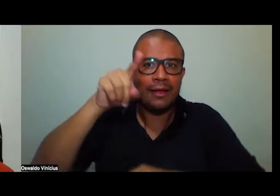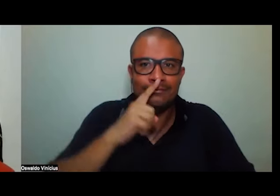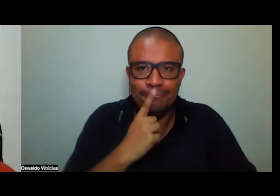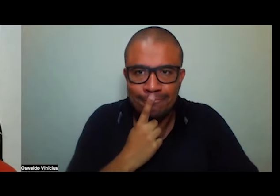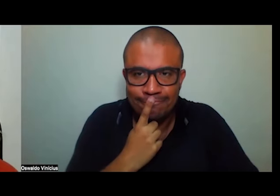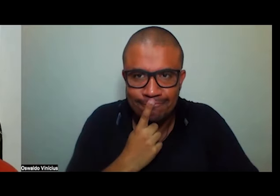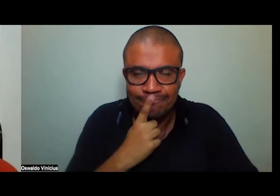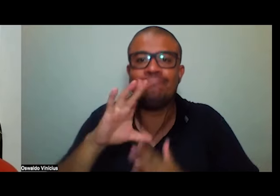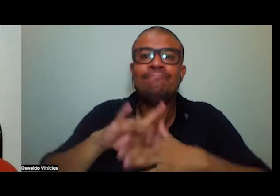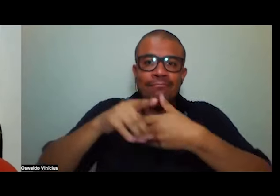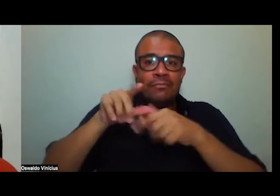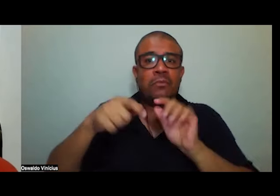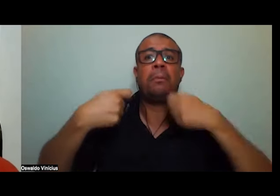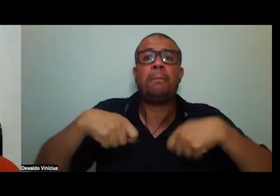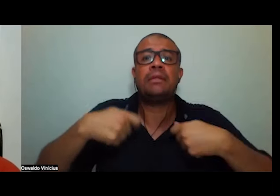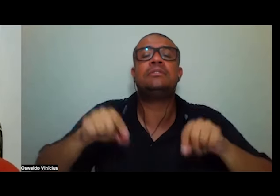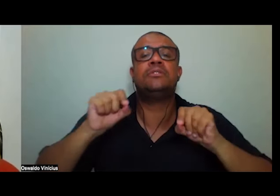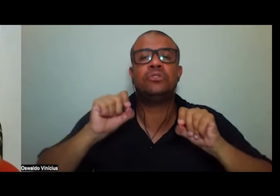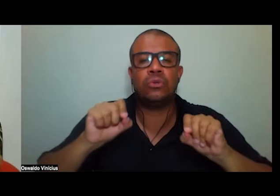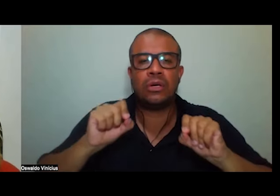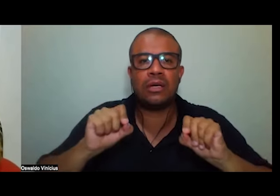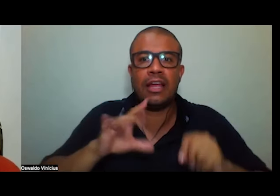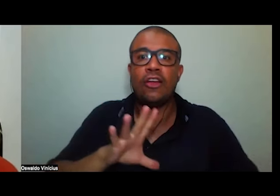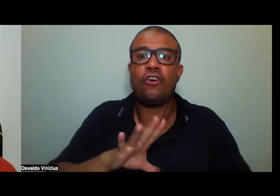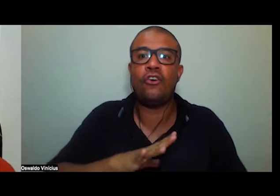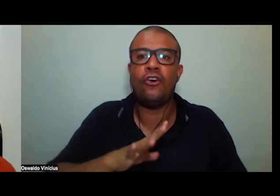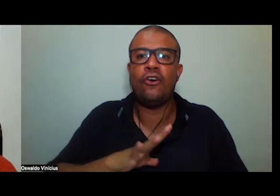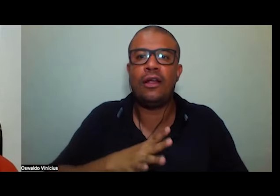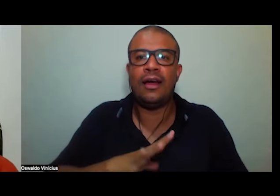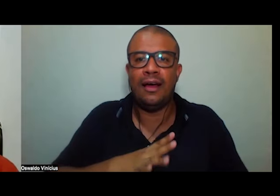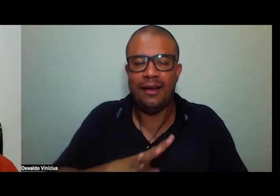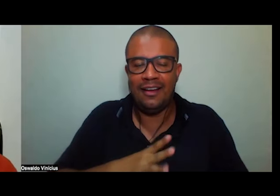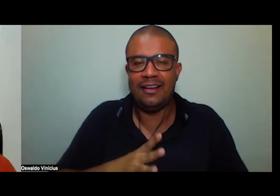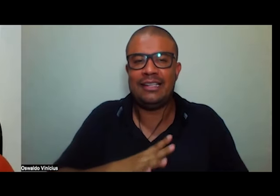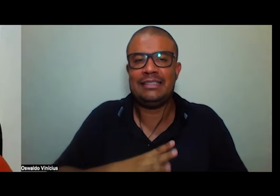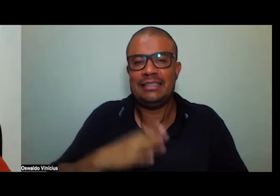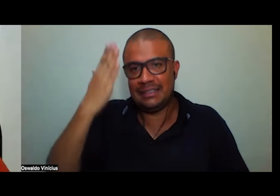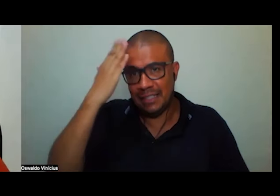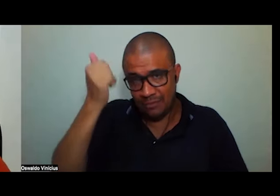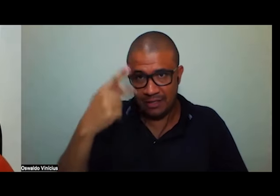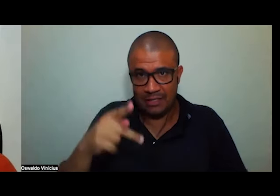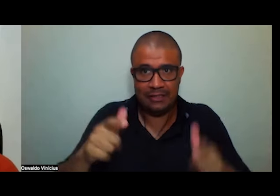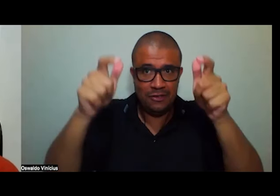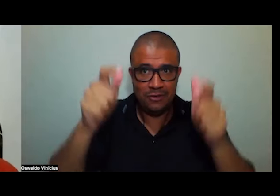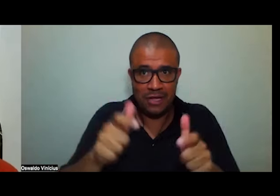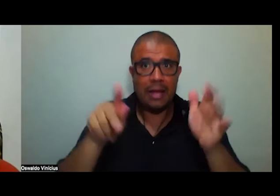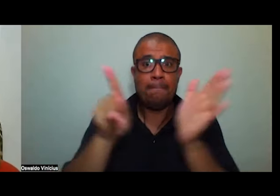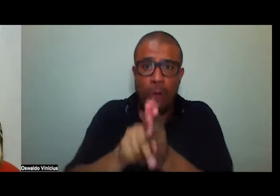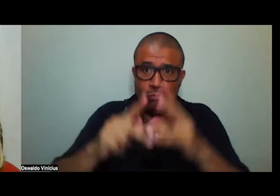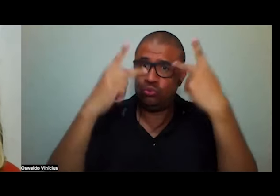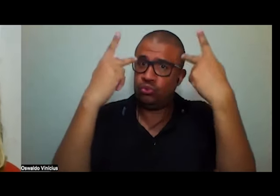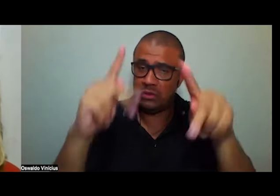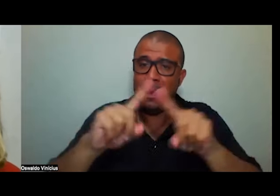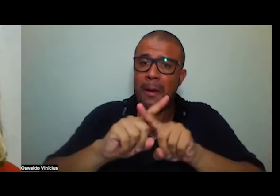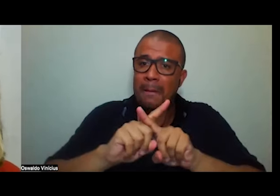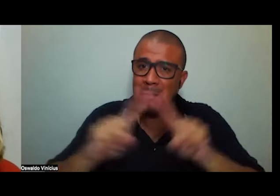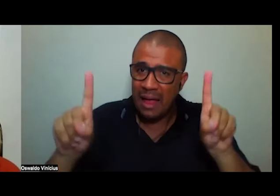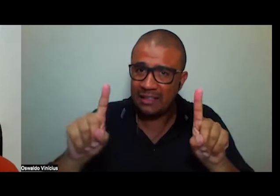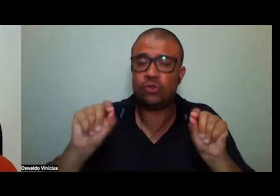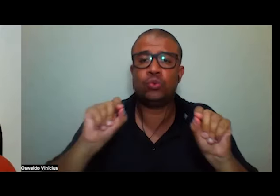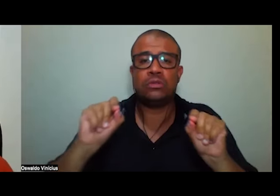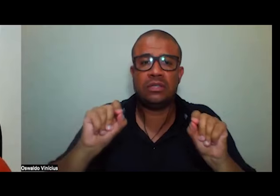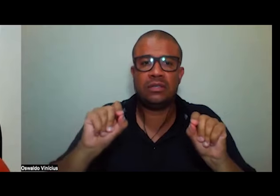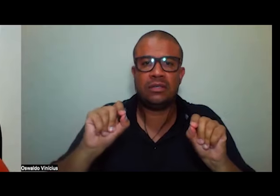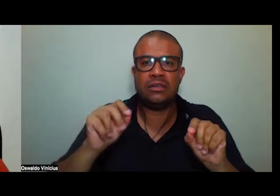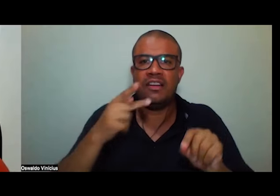isso é preciso ter coragem e saber que esse lugar te pertence mesmo quando te